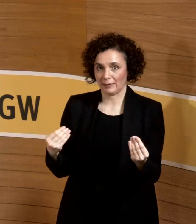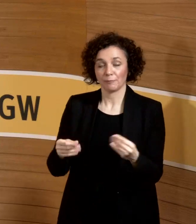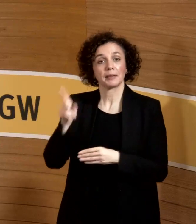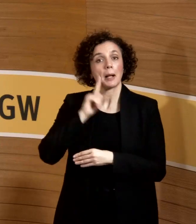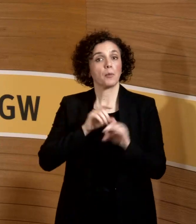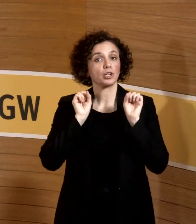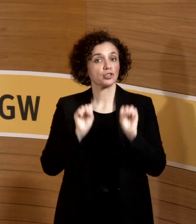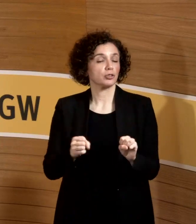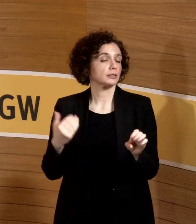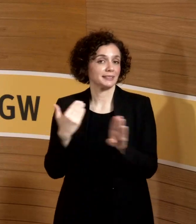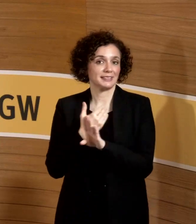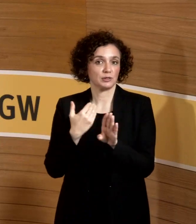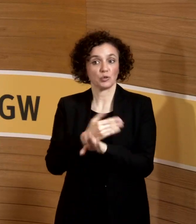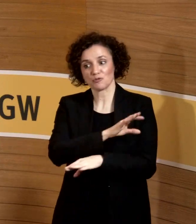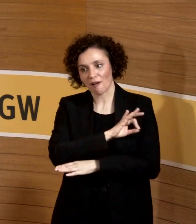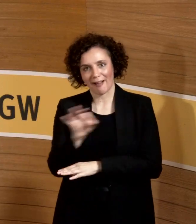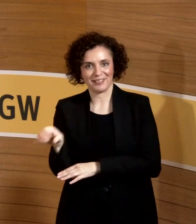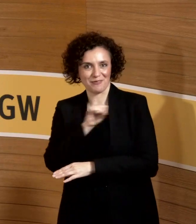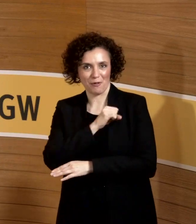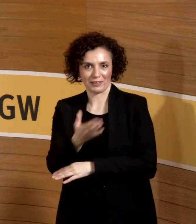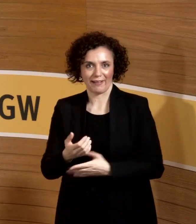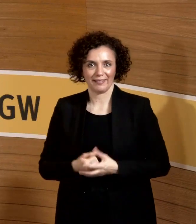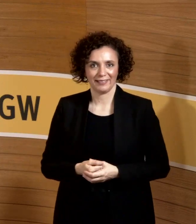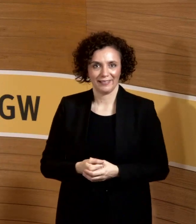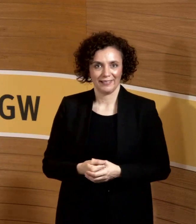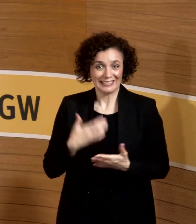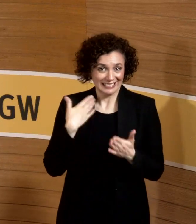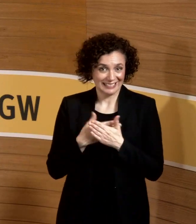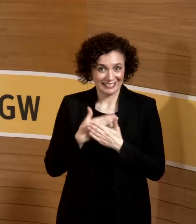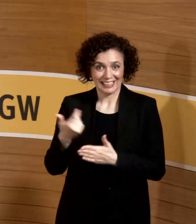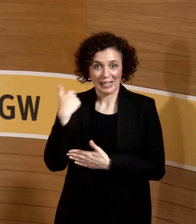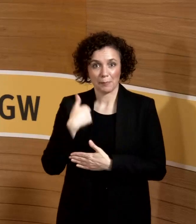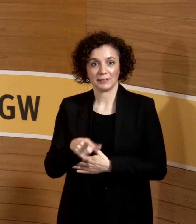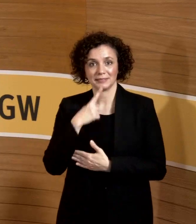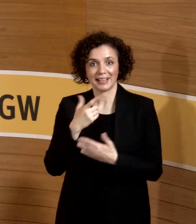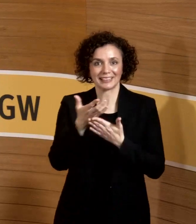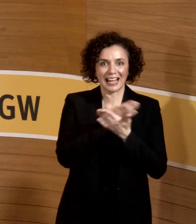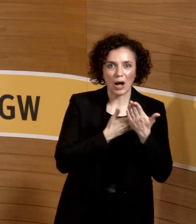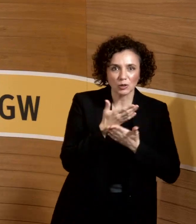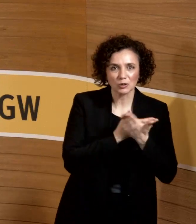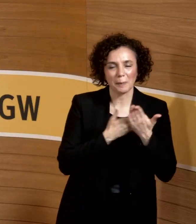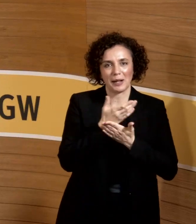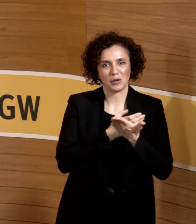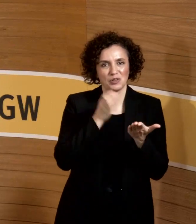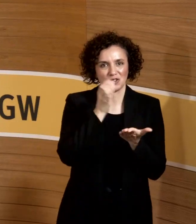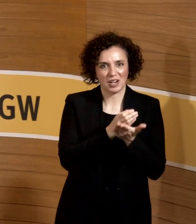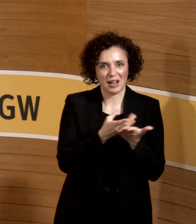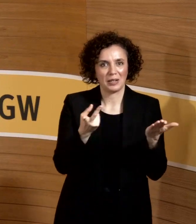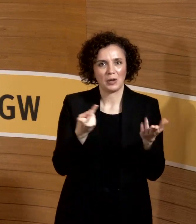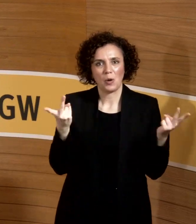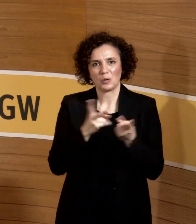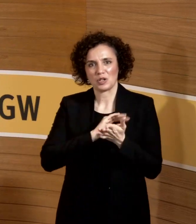für alle. Deswegen für viele und gerade Schulen und Ausbildungsstellen, wo Mutterschutzgesetz ja nicht gültig war,